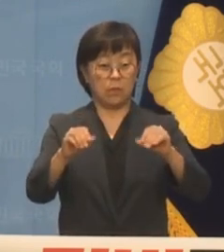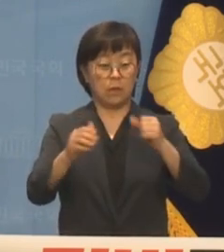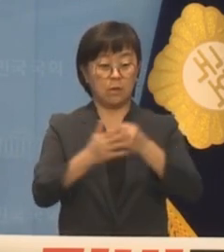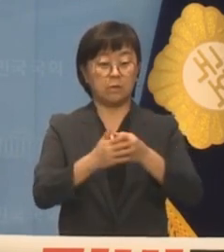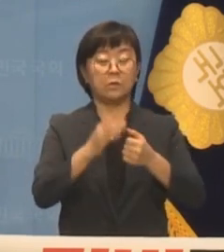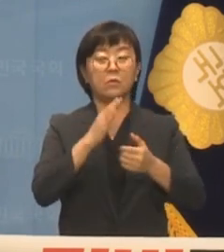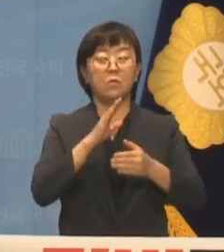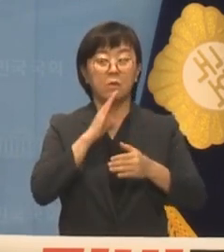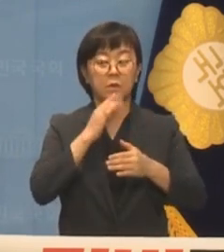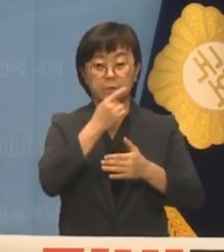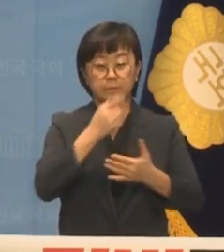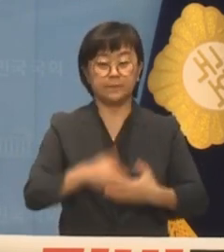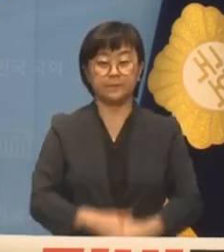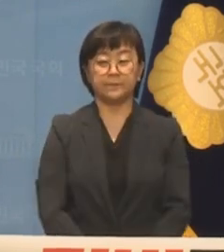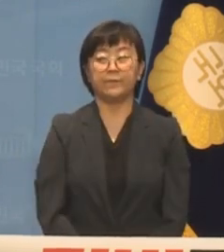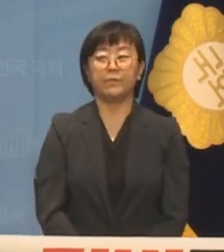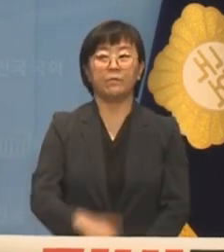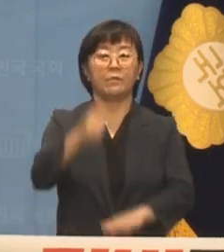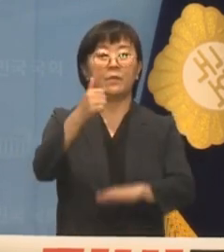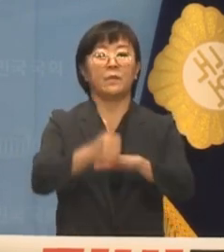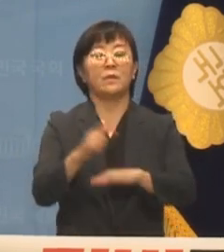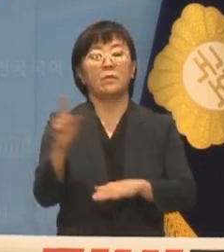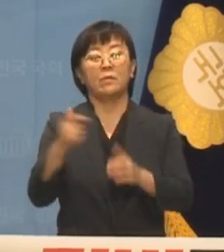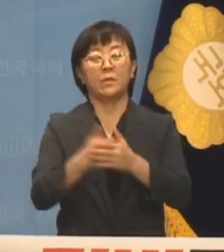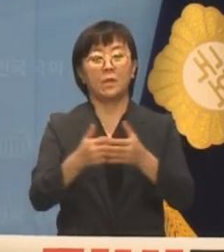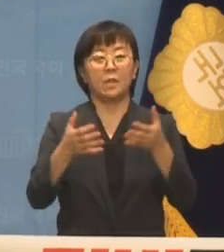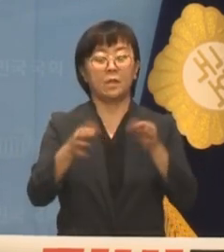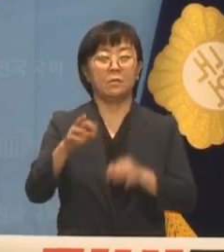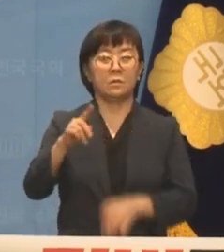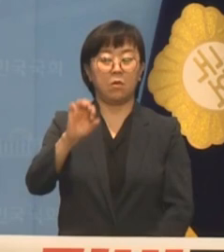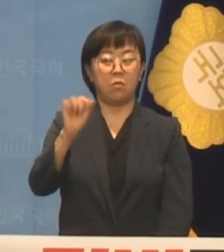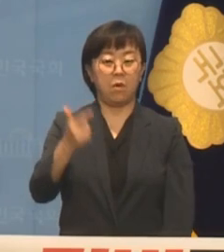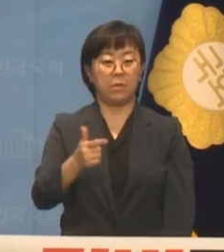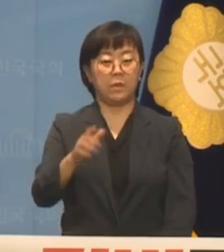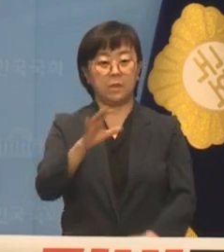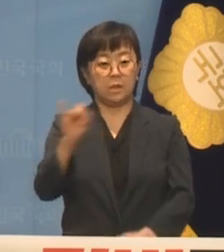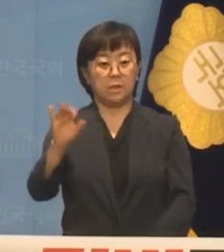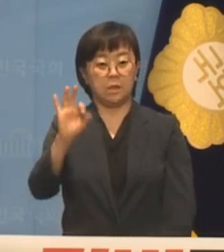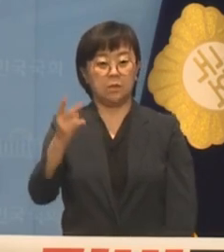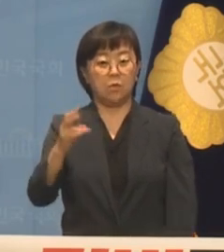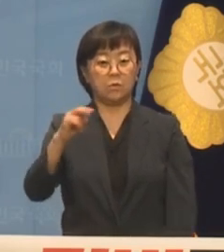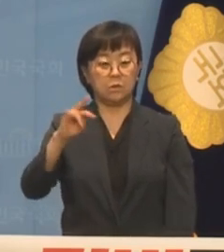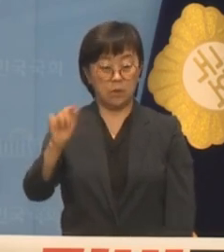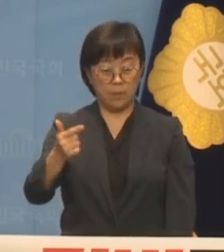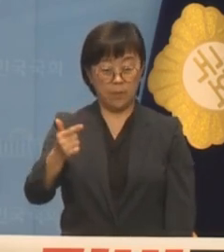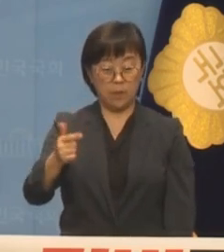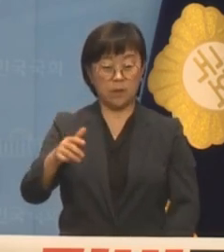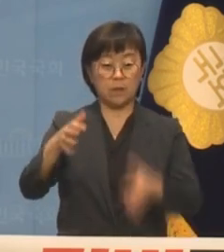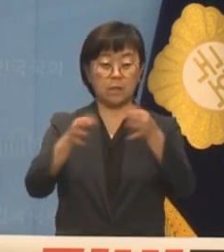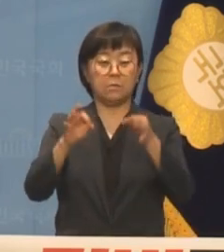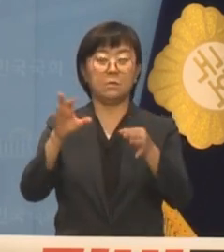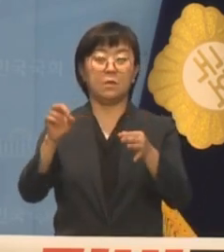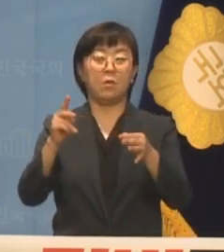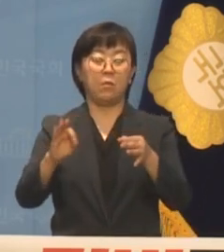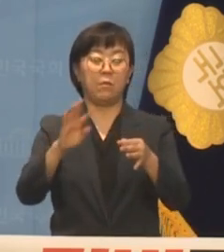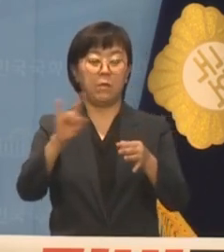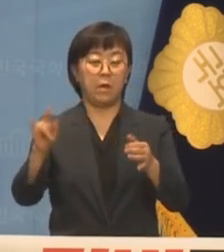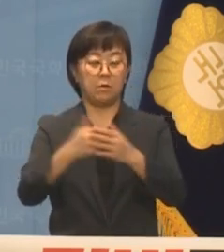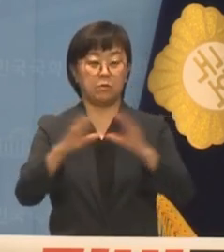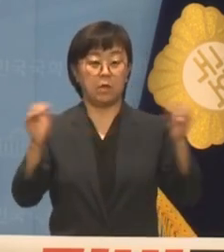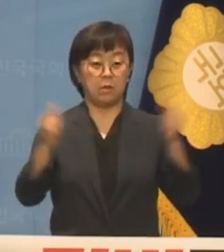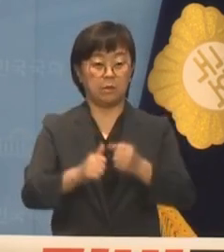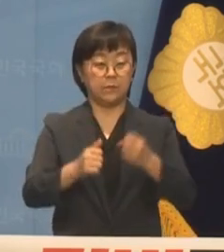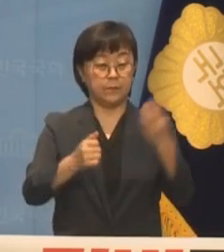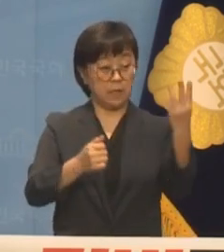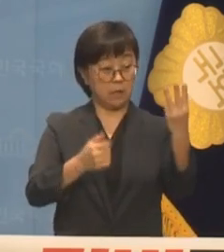사실입니다 마지막으로 김성환, 이용선, 김영배 의원에게